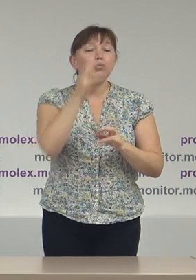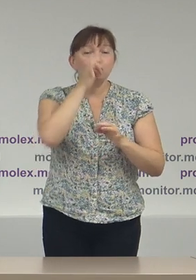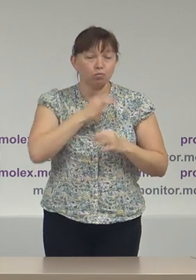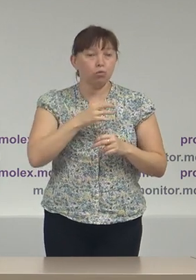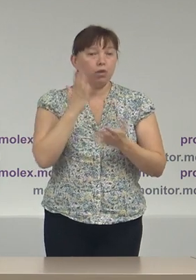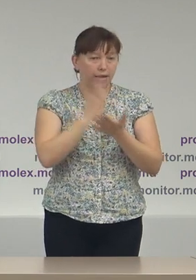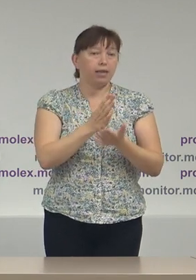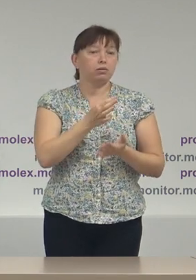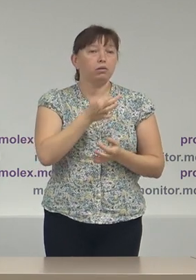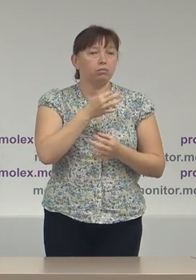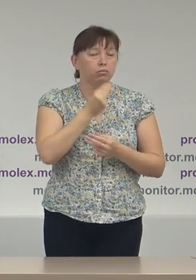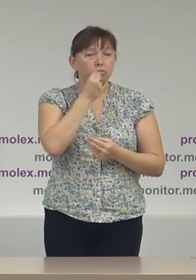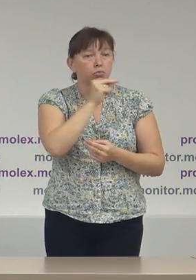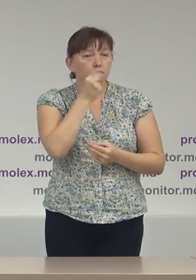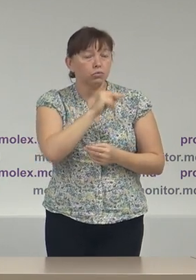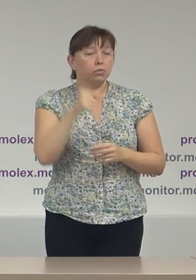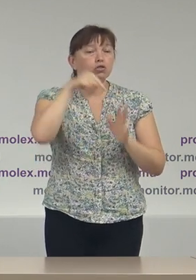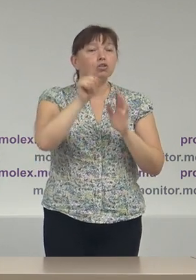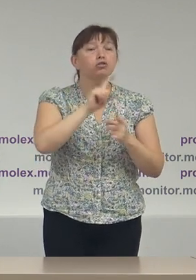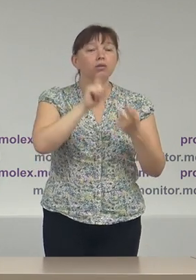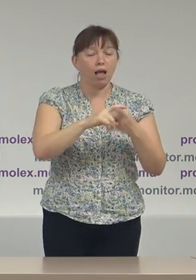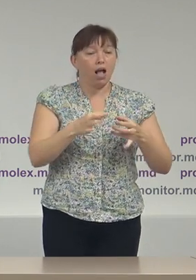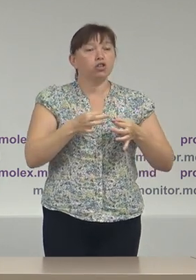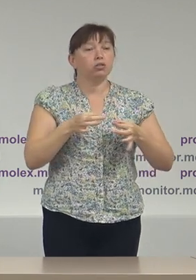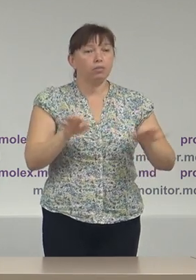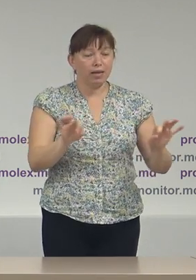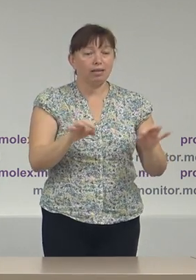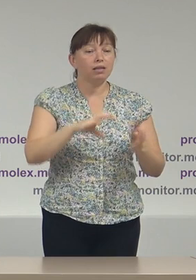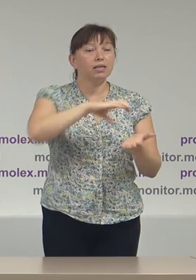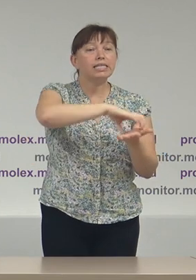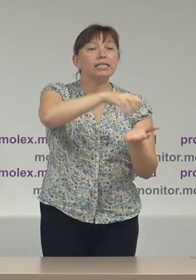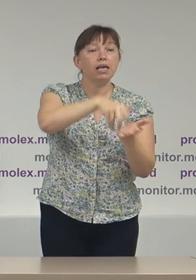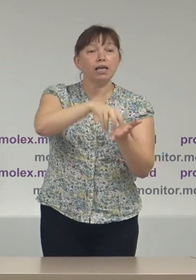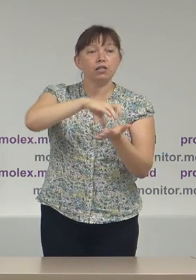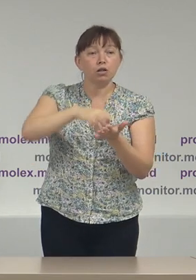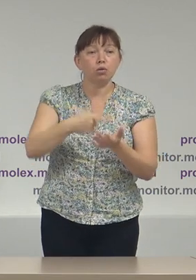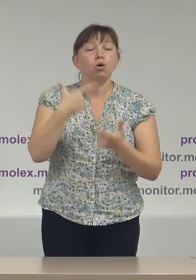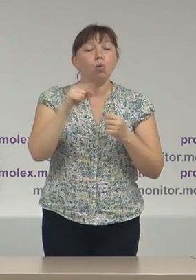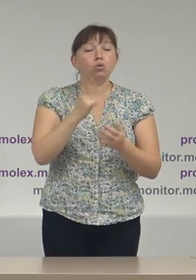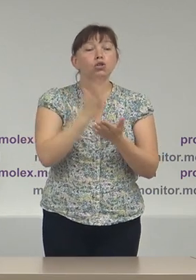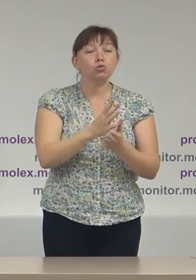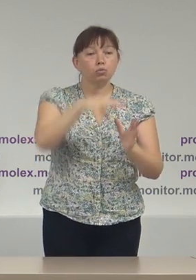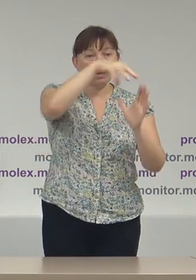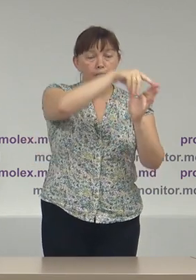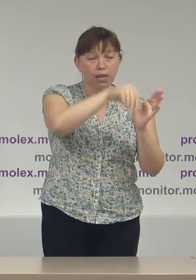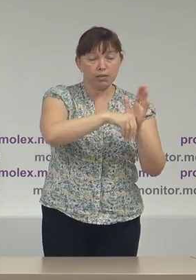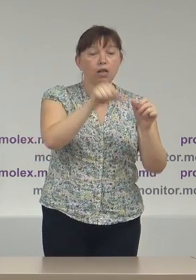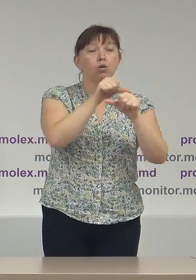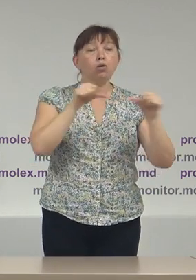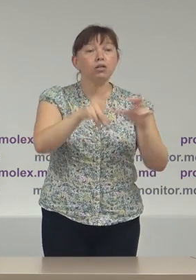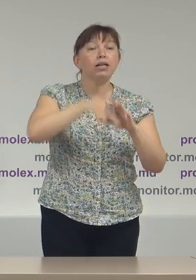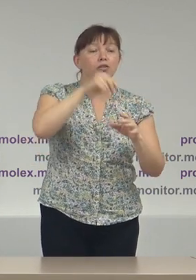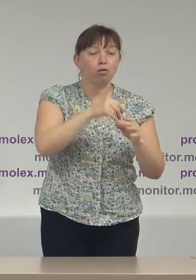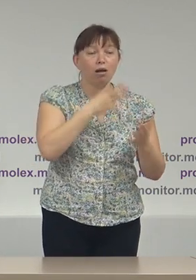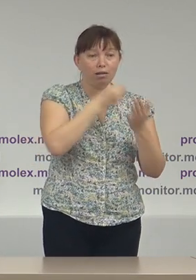îmbunătățire în ceea ce privește accesibilitatea sediilor, unde sunt împlăsate Consiliile Electorale de